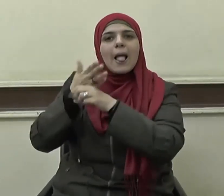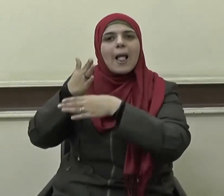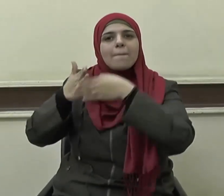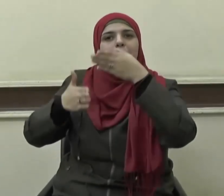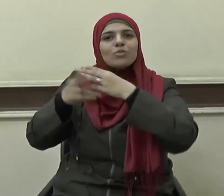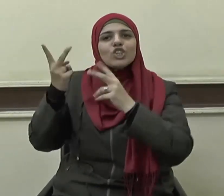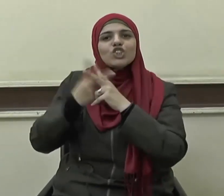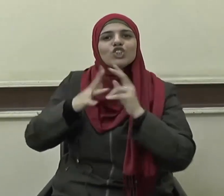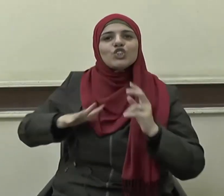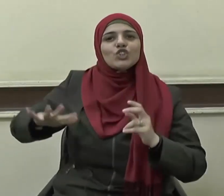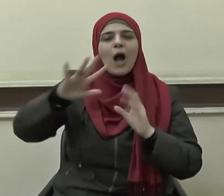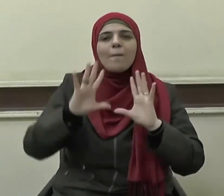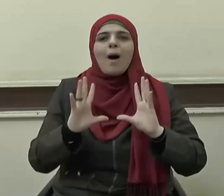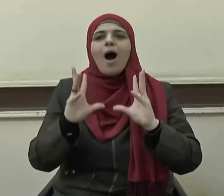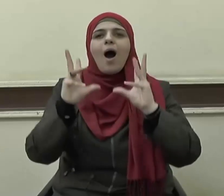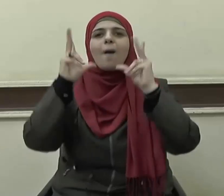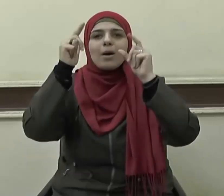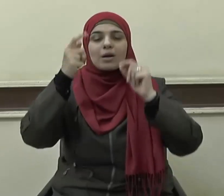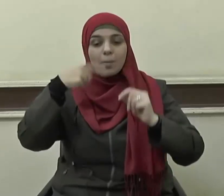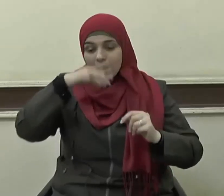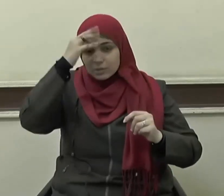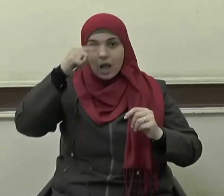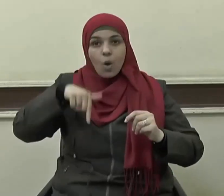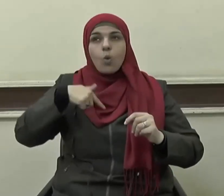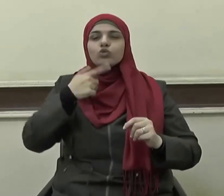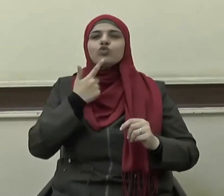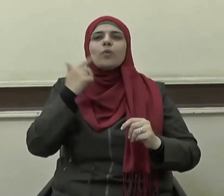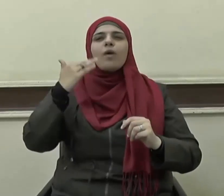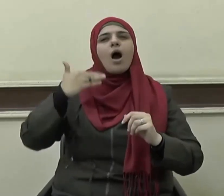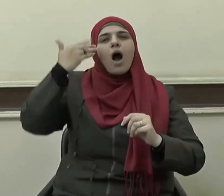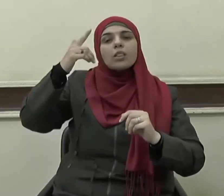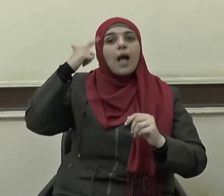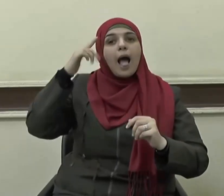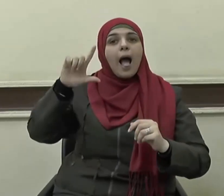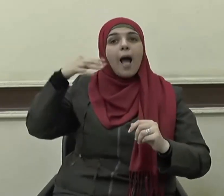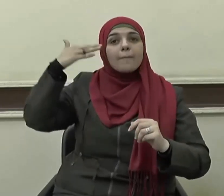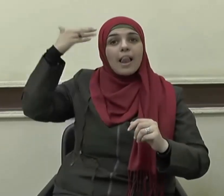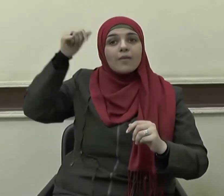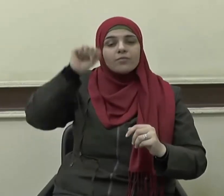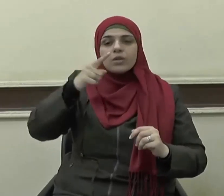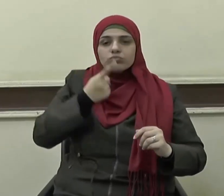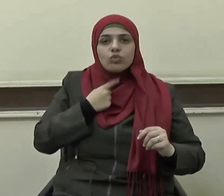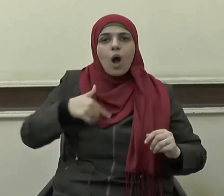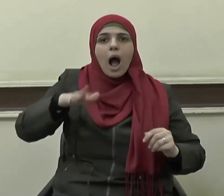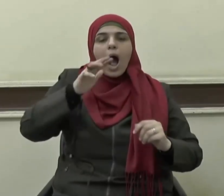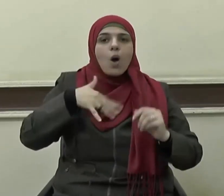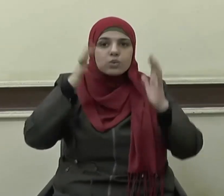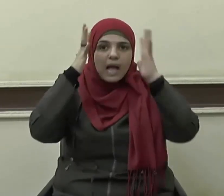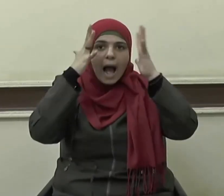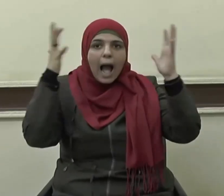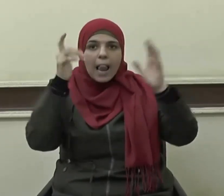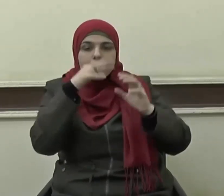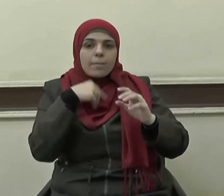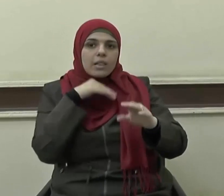يعمر رجال الغد المأمول إنا بحاجة إلى عالم يدعو وداع يذكر